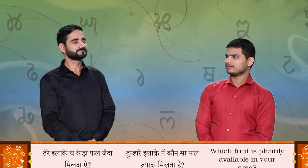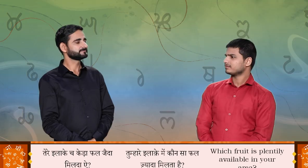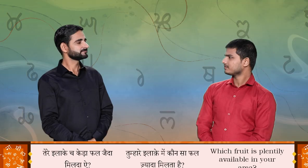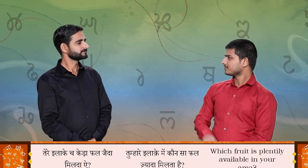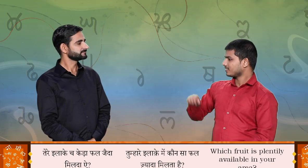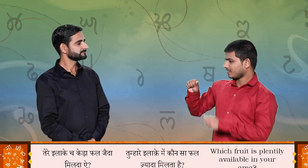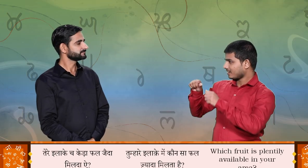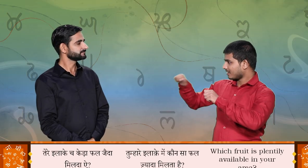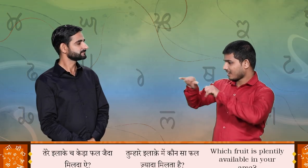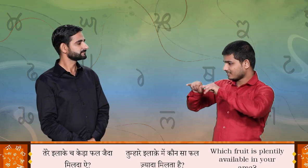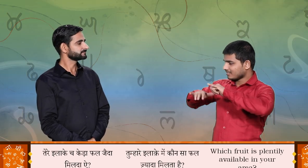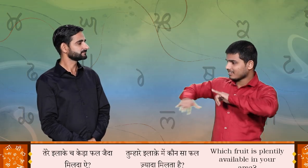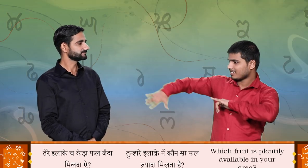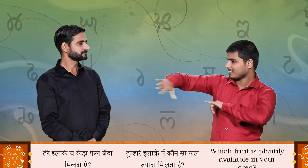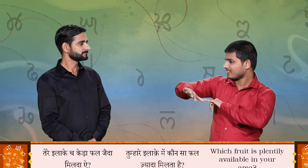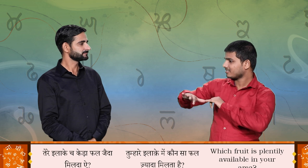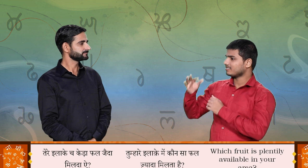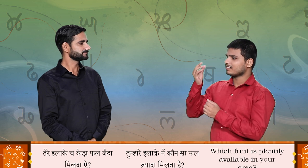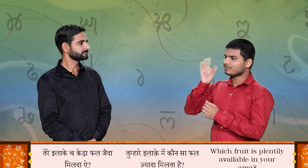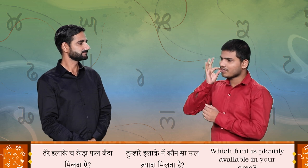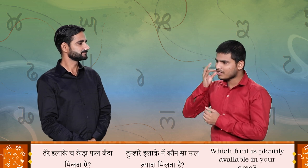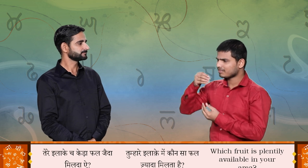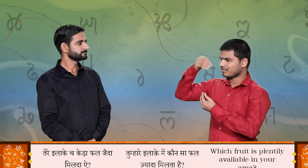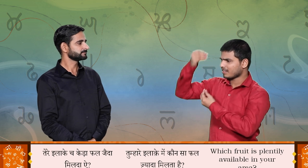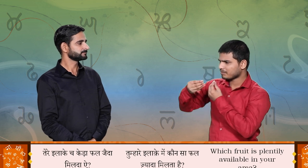तेरे इलाकेच केडा फल ज्यादा मिलदा है